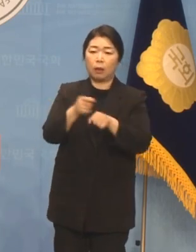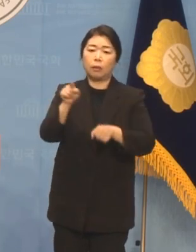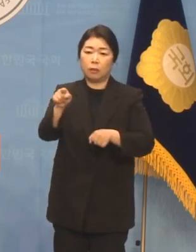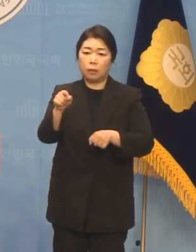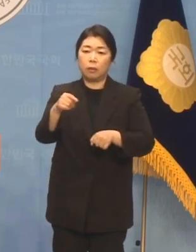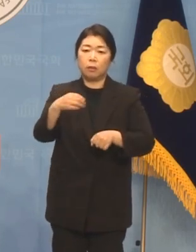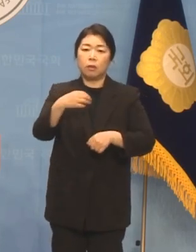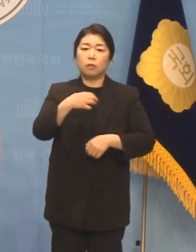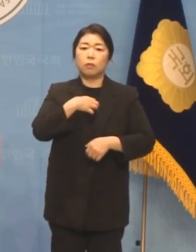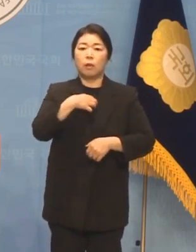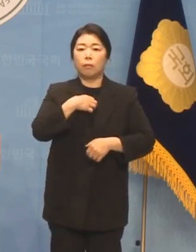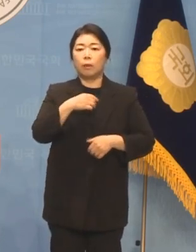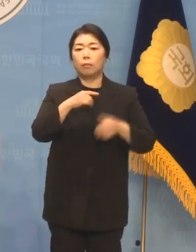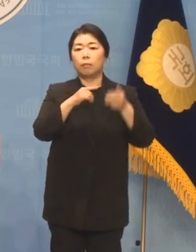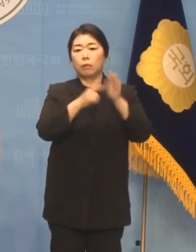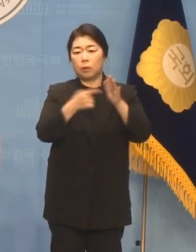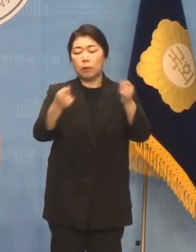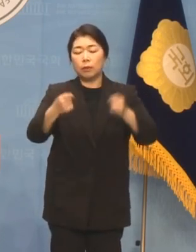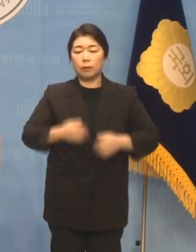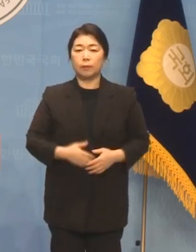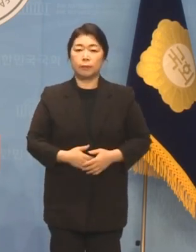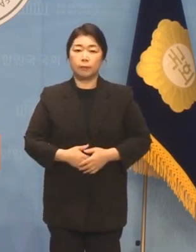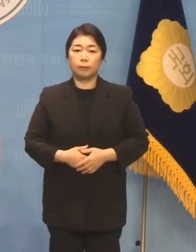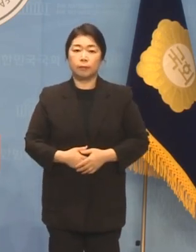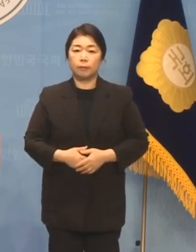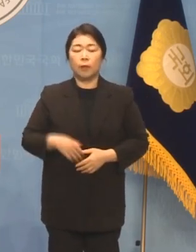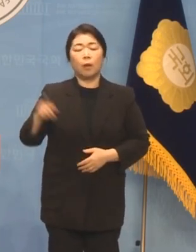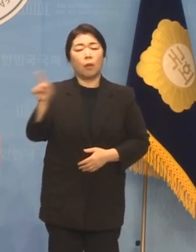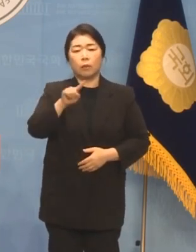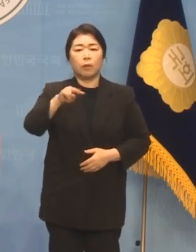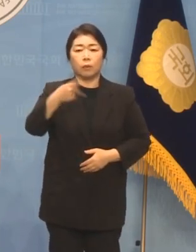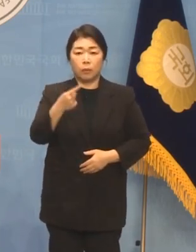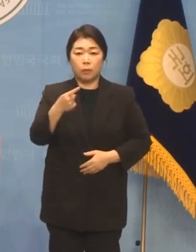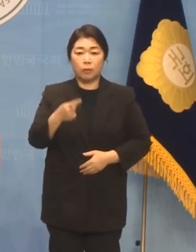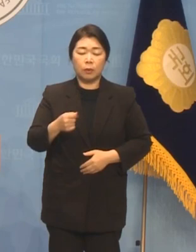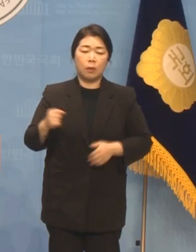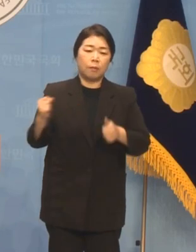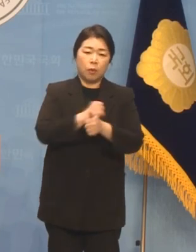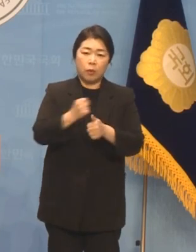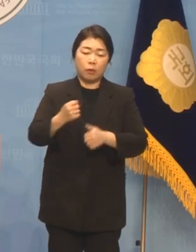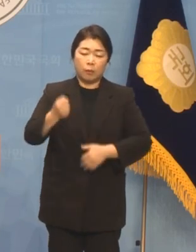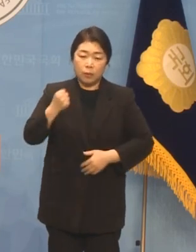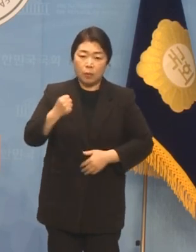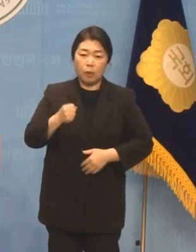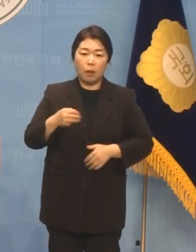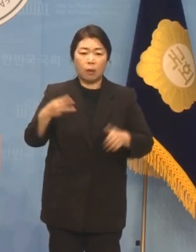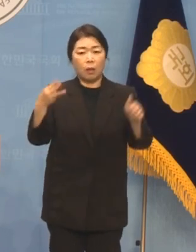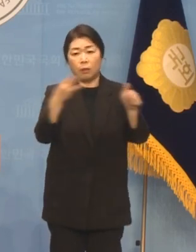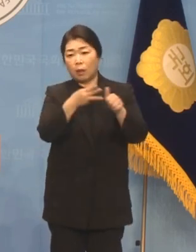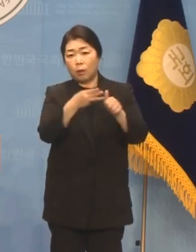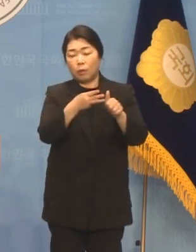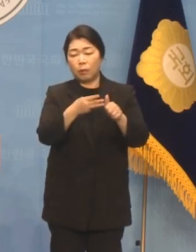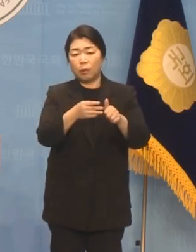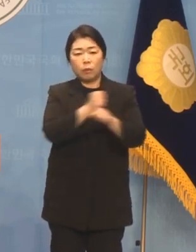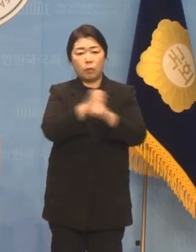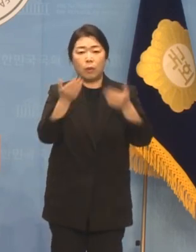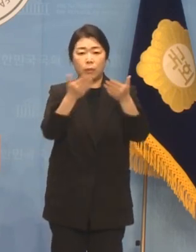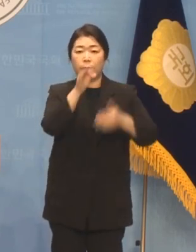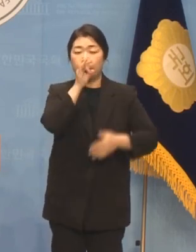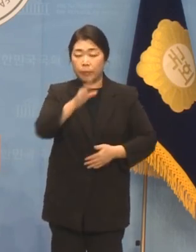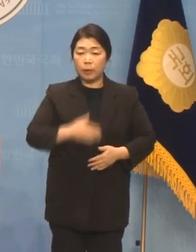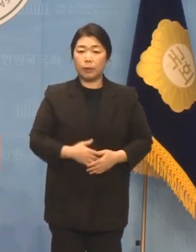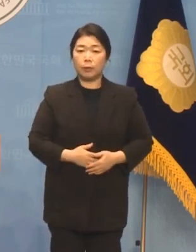신호로 받아들여집니다. 그 어떤 경우에도 폭력과 테러는 용납될 수 없습니다.